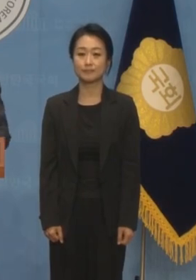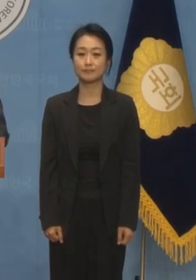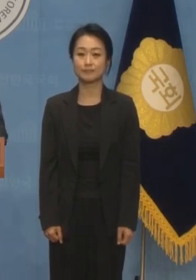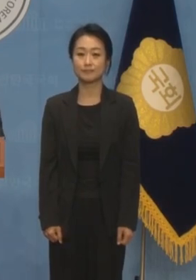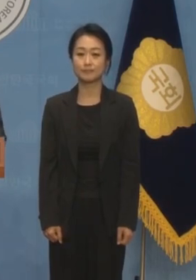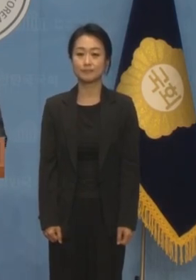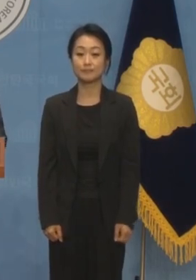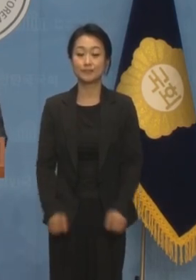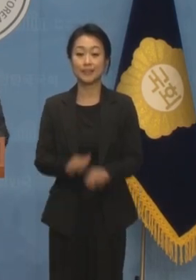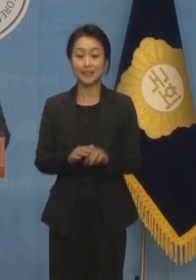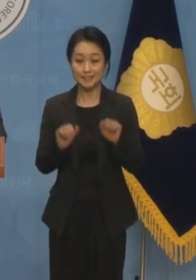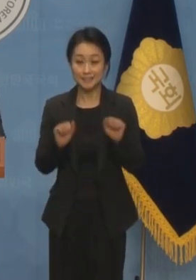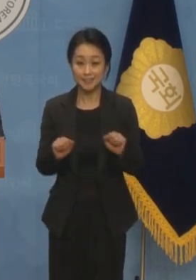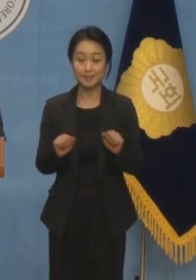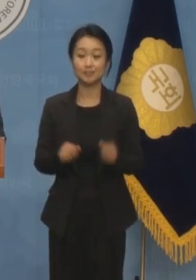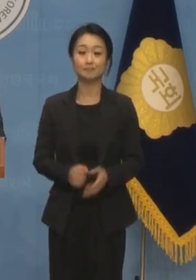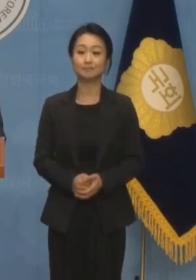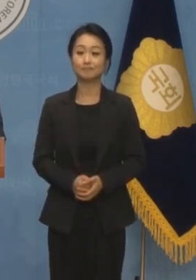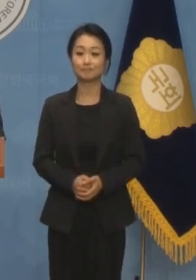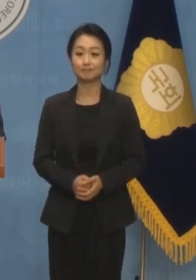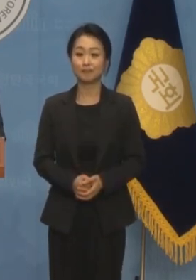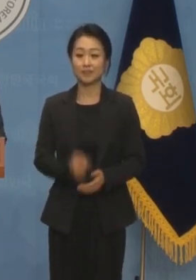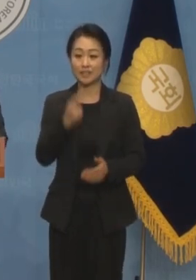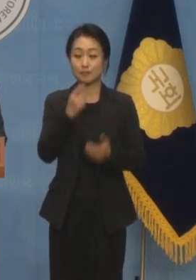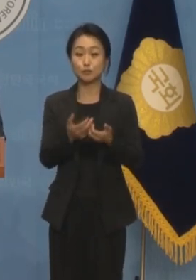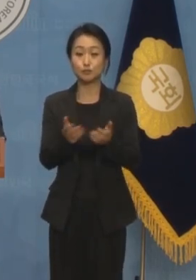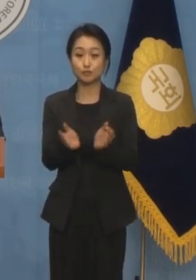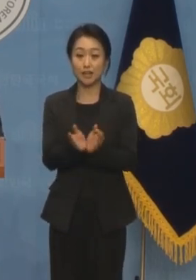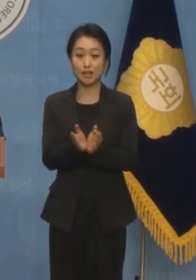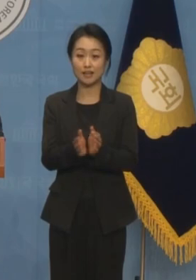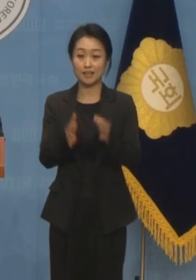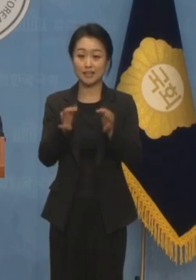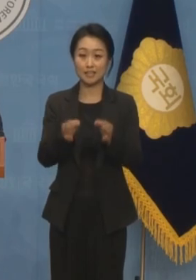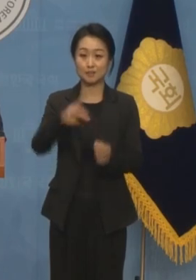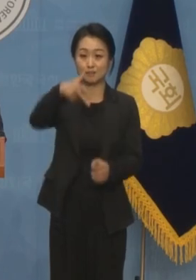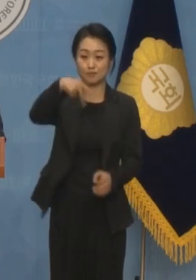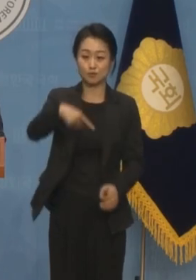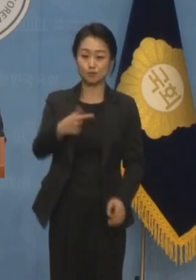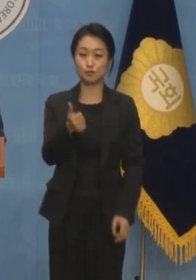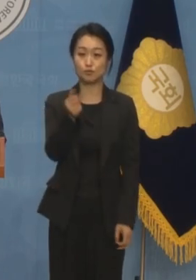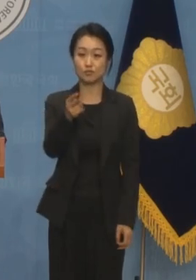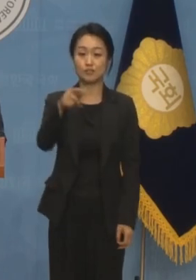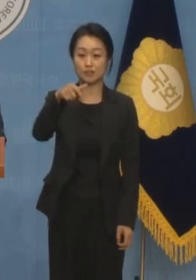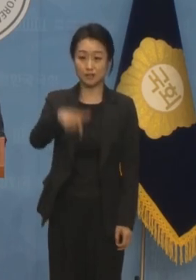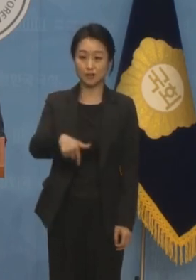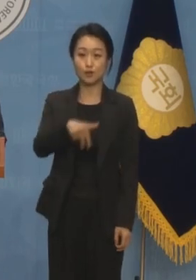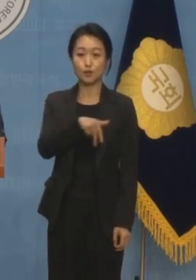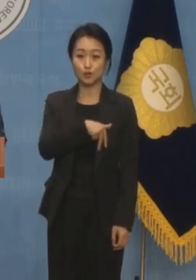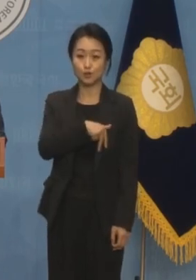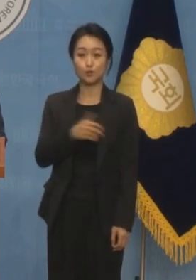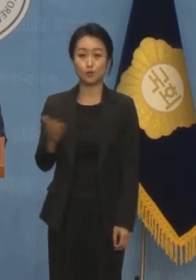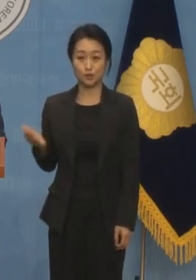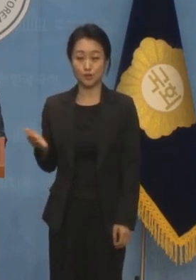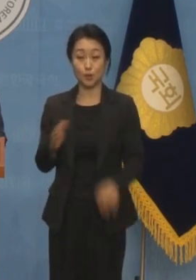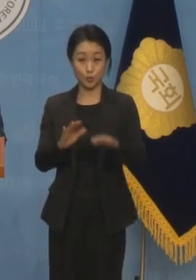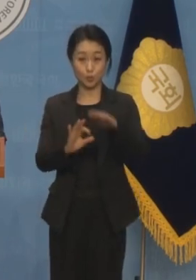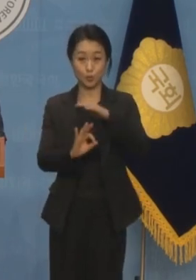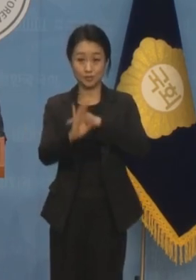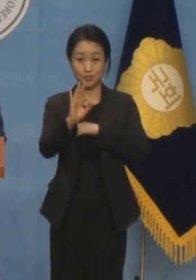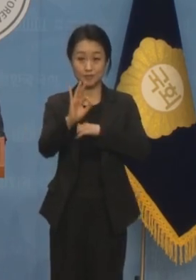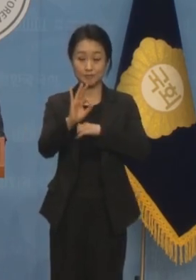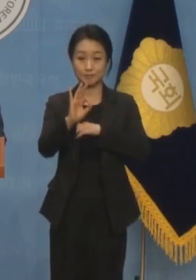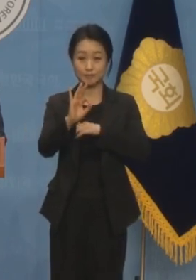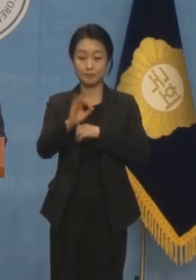안녕하십니까. 더불어민주당 김준혁 의원입니다. 오늘 오전은